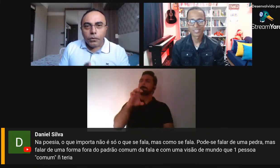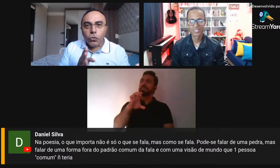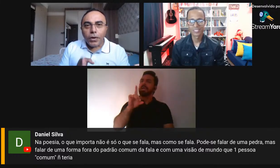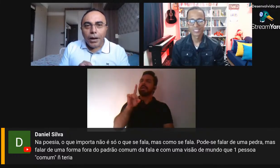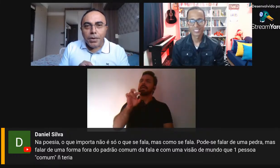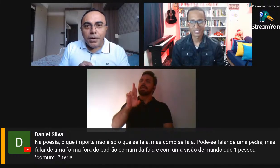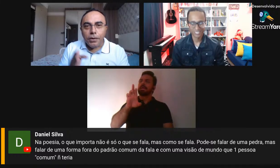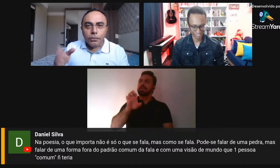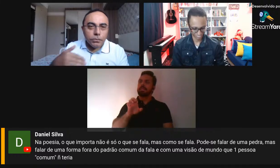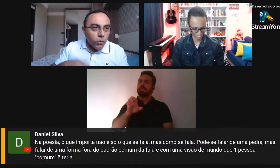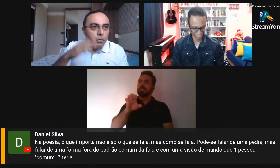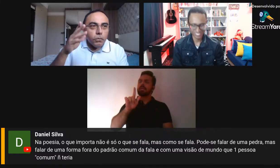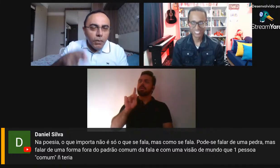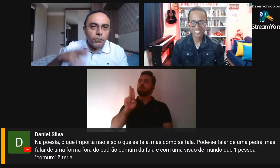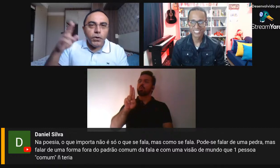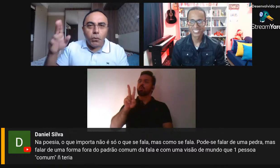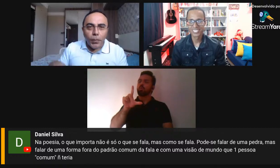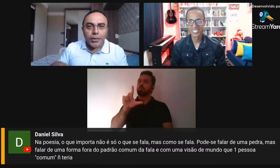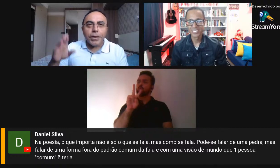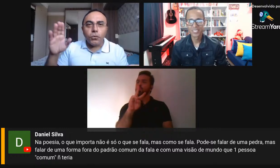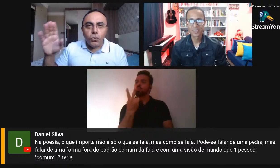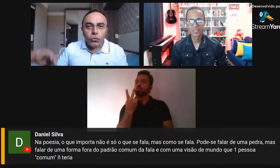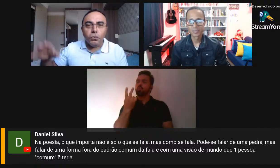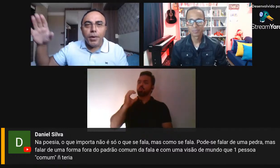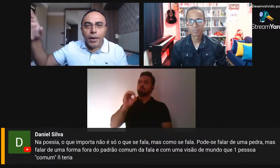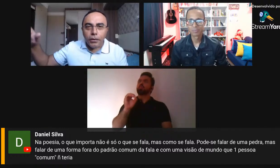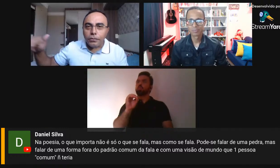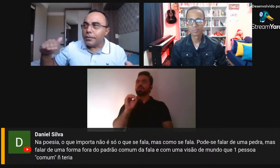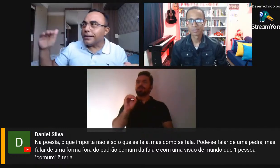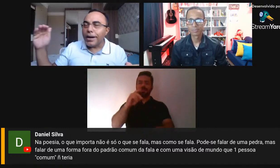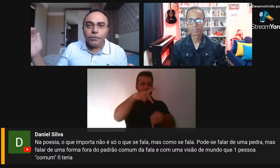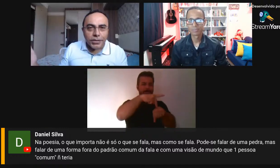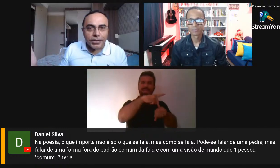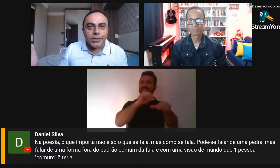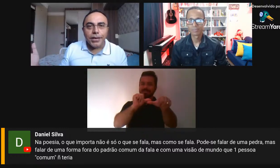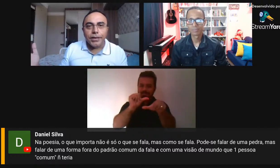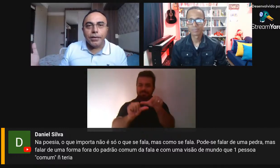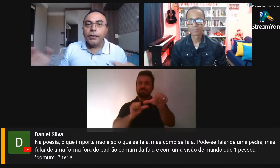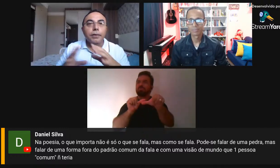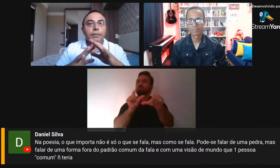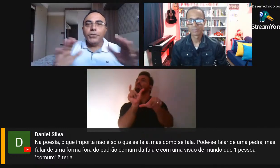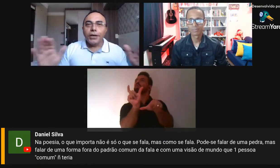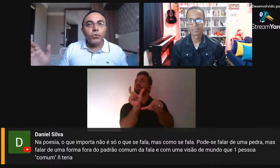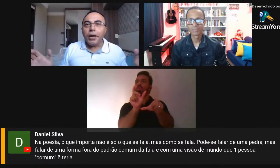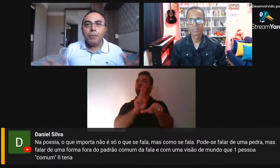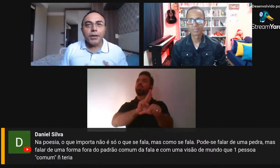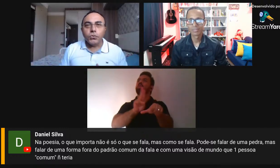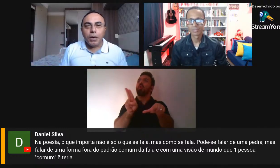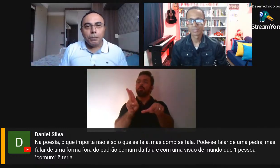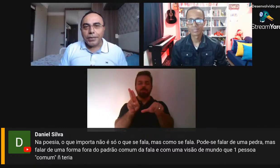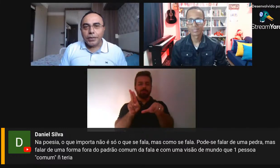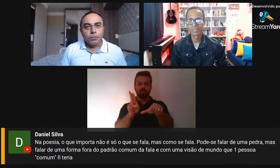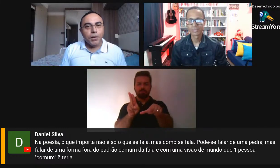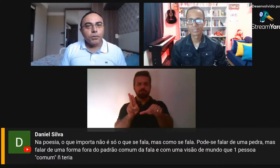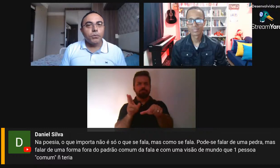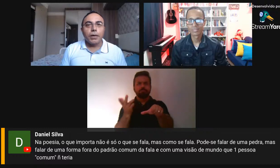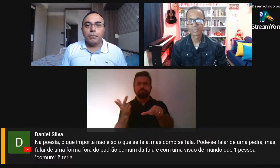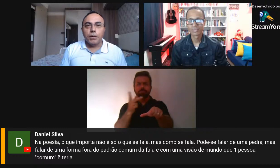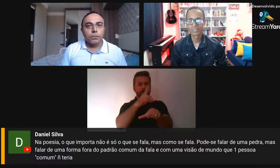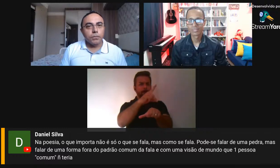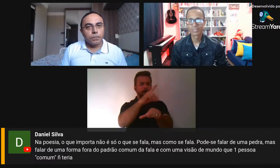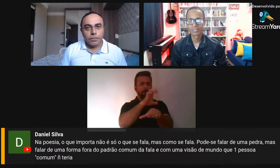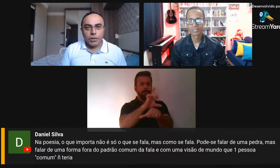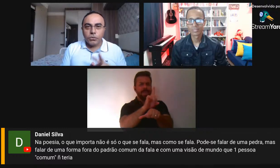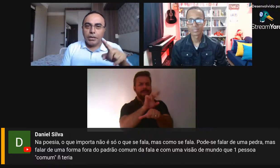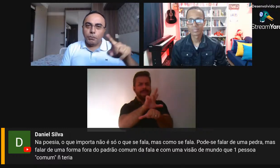no caminho, ou havia um pedregulho no meio da travessia. Já não é mais uma pedra no meio do